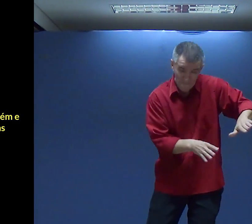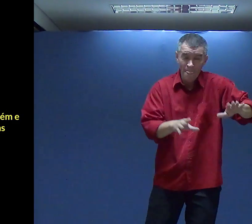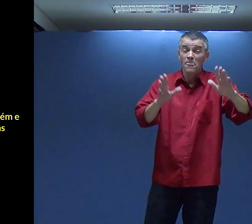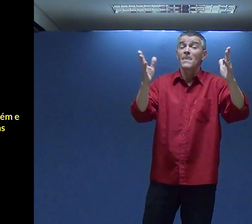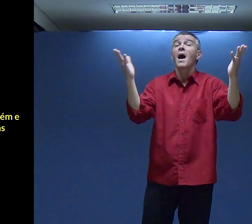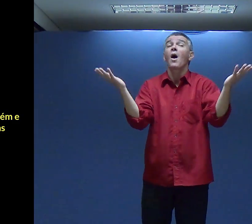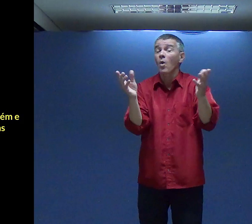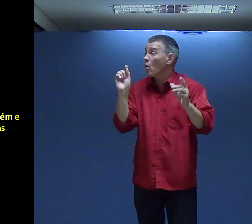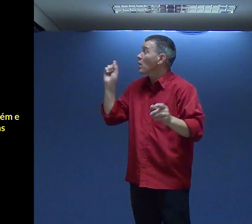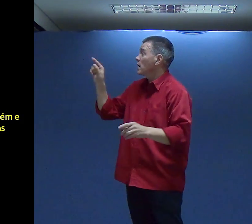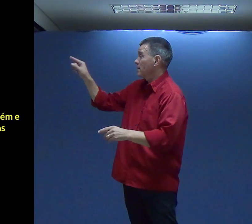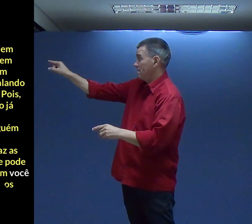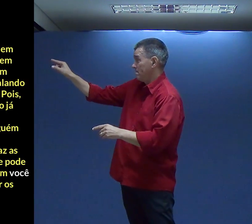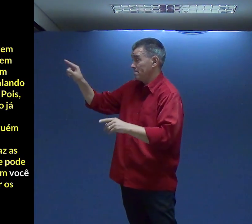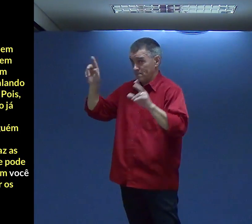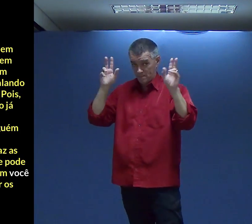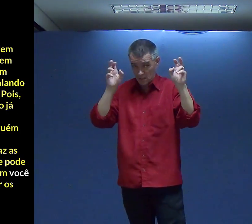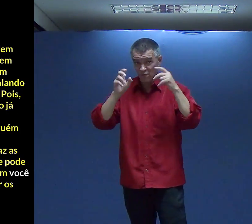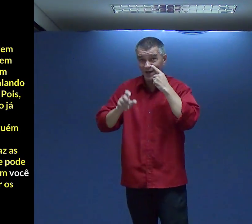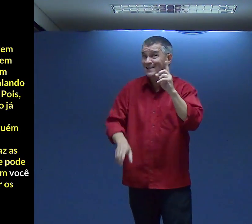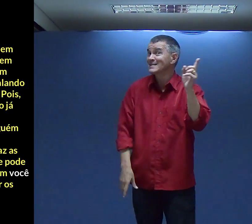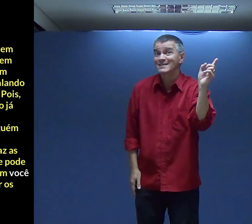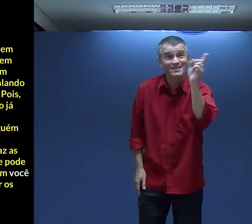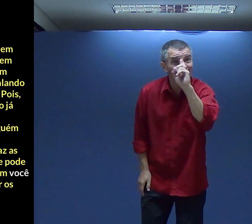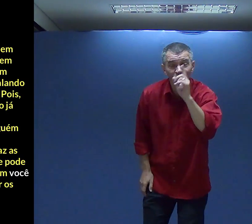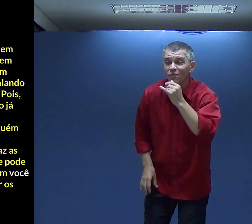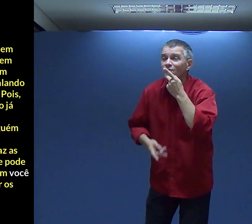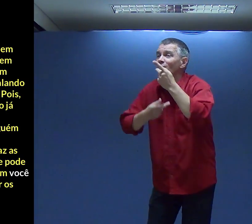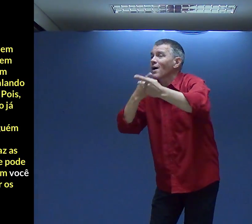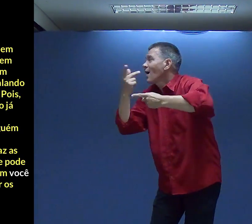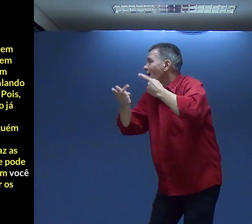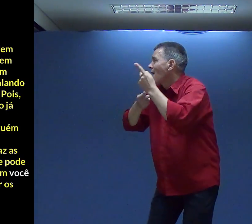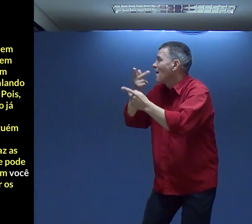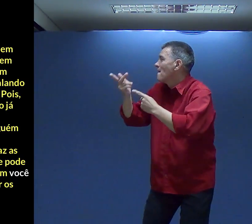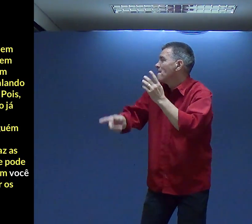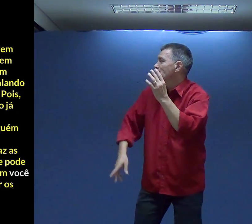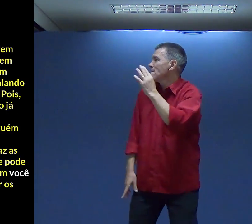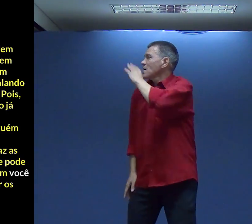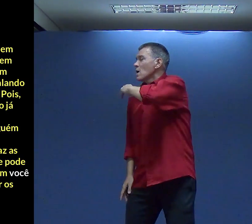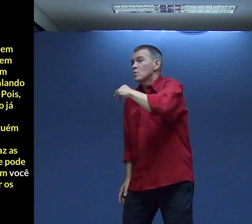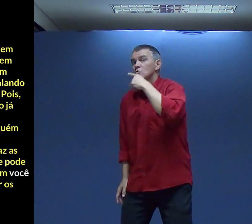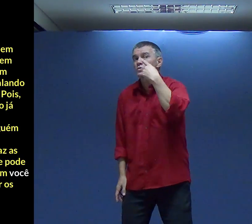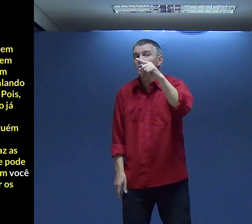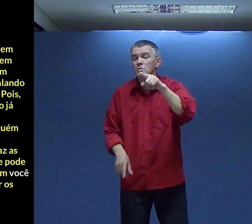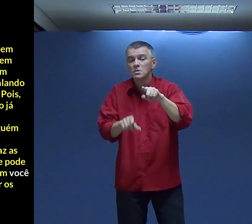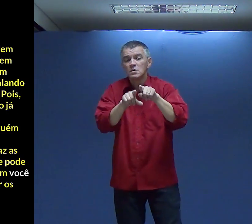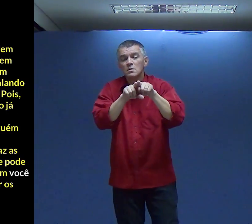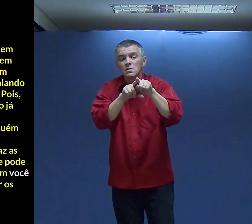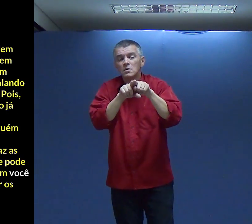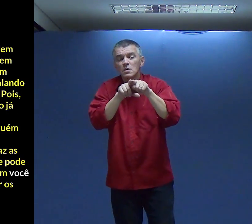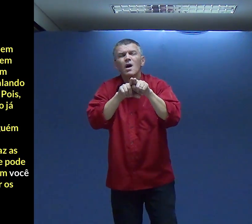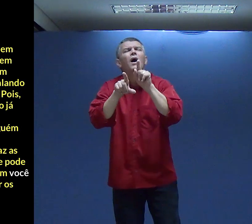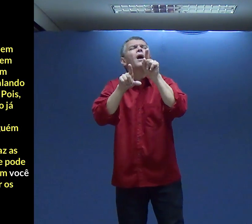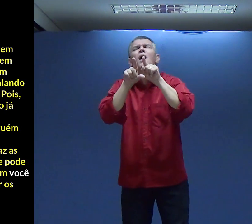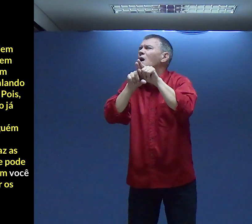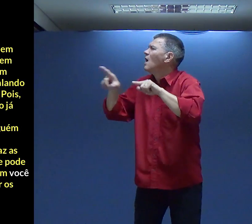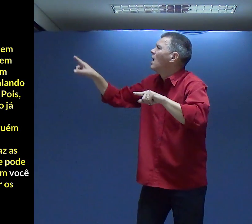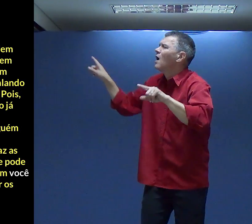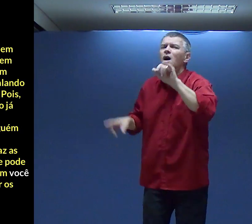vida Então veja ali Uma das coisas Importantes Não fale mais Do seu irmão